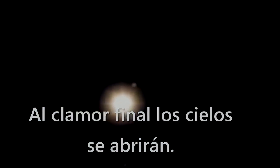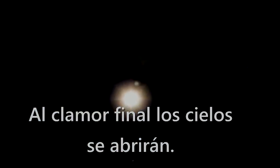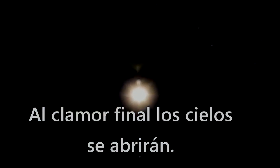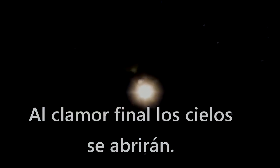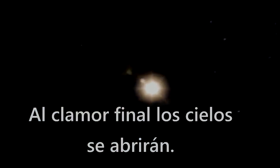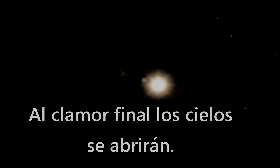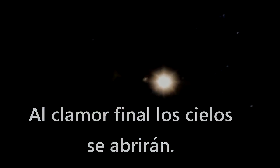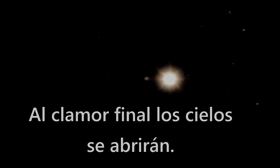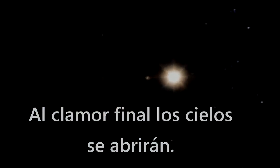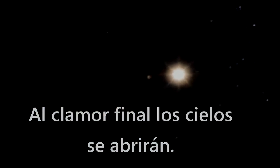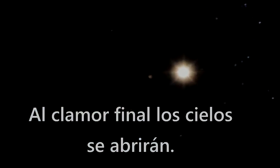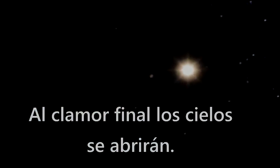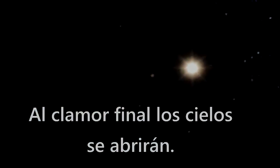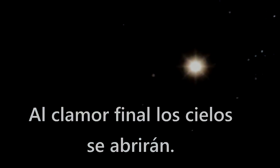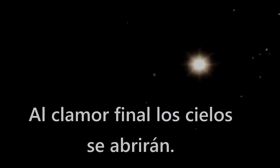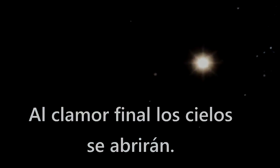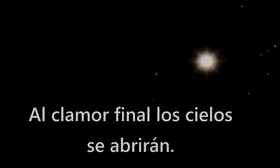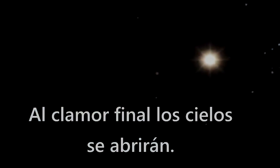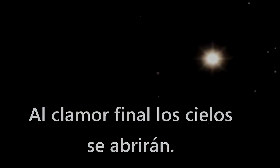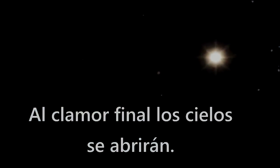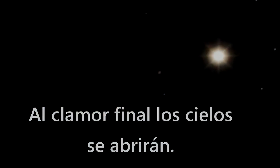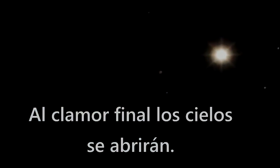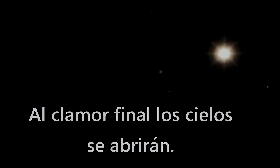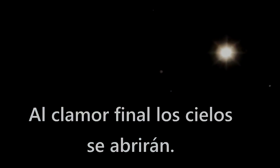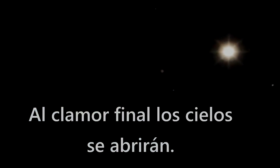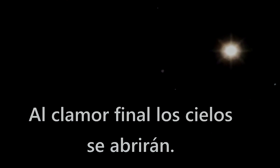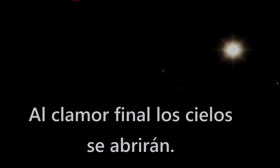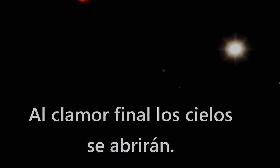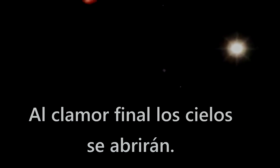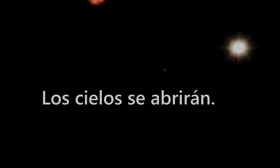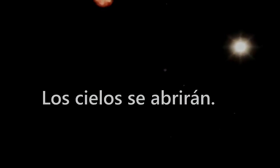Los cielos se abrirán